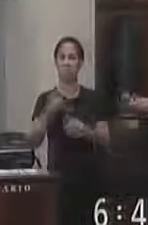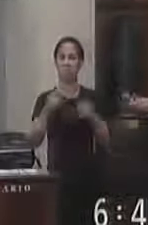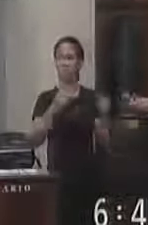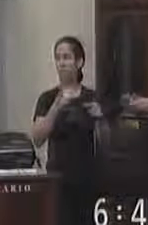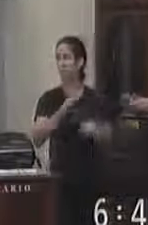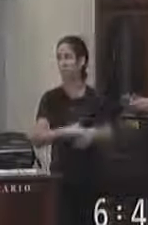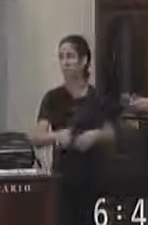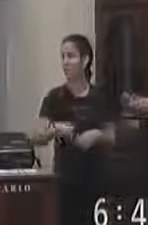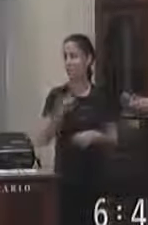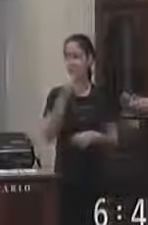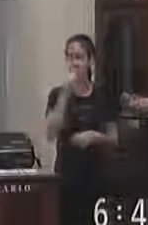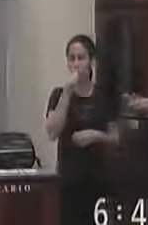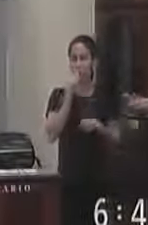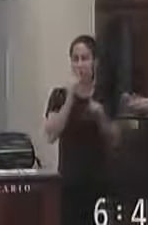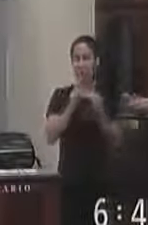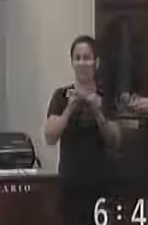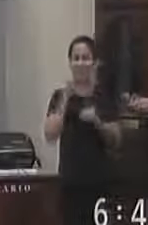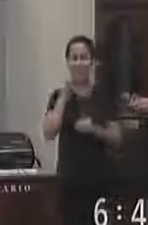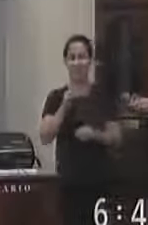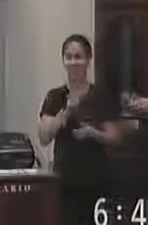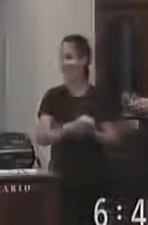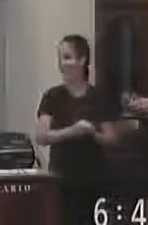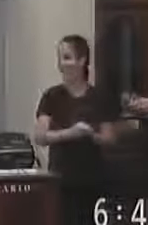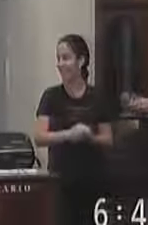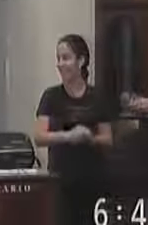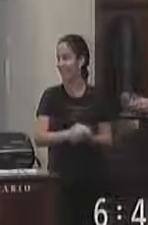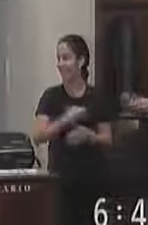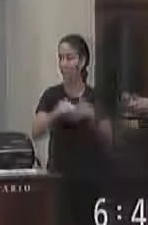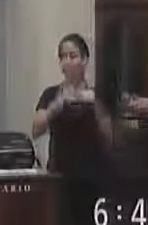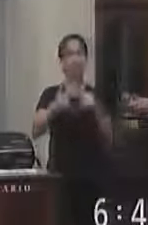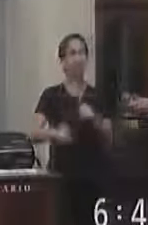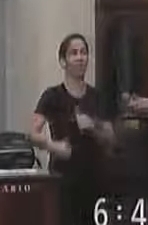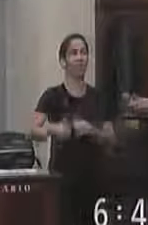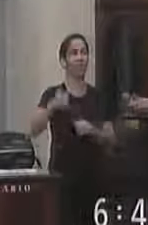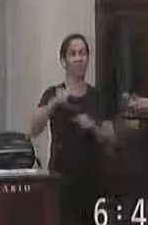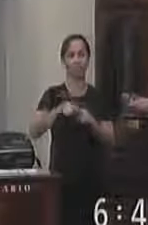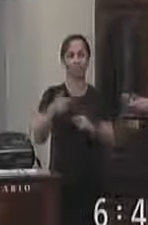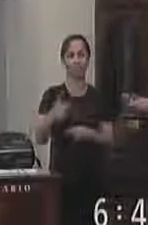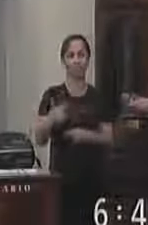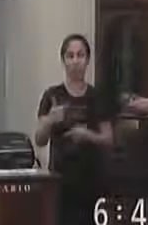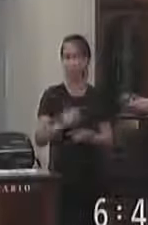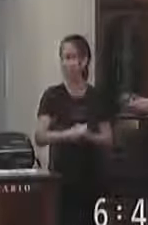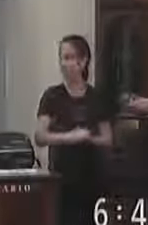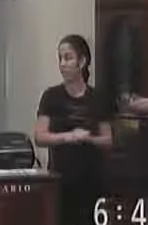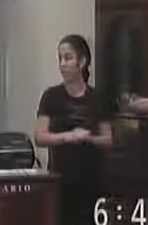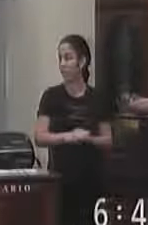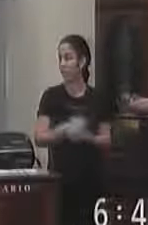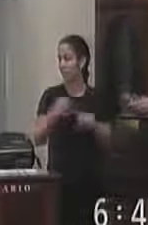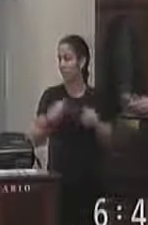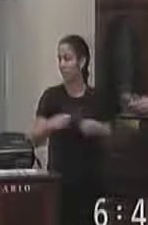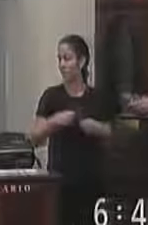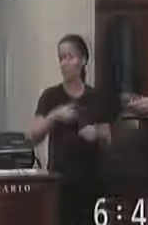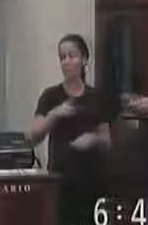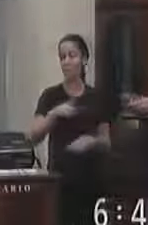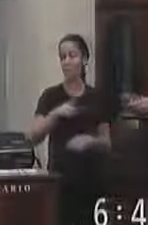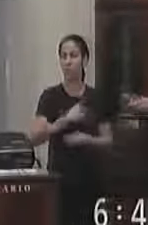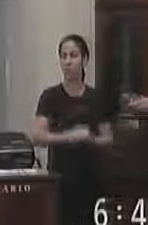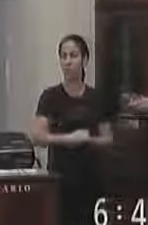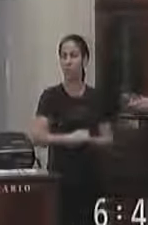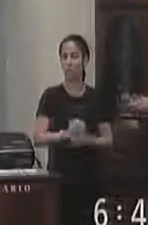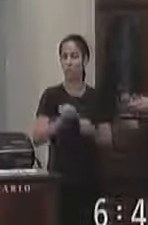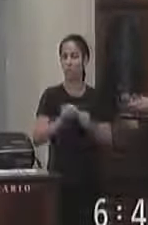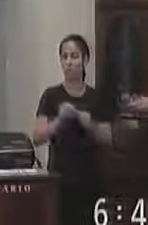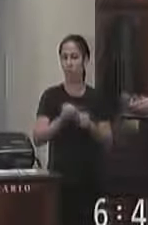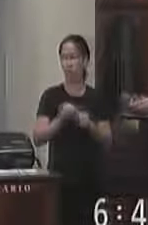com biquinho na boca e a gente viu que aquilo ali foi um avanço que não tinha que precisava ter e foi